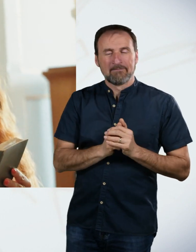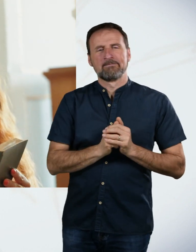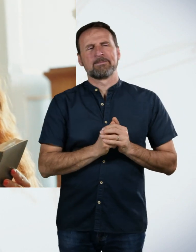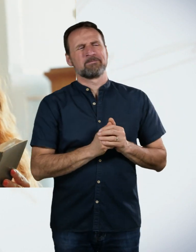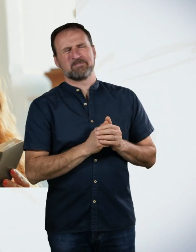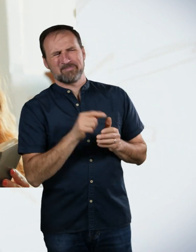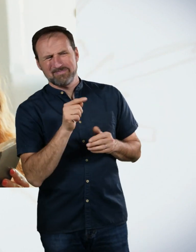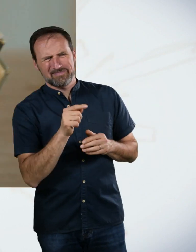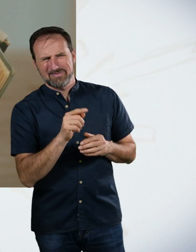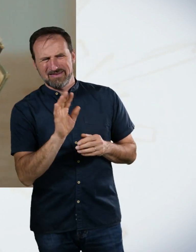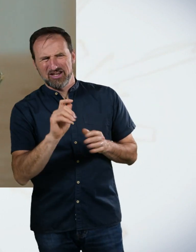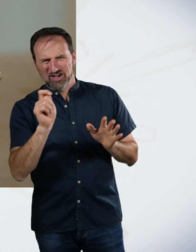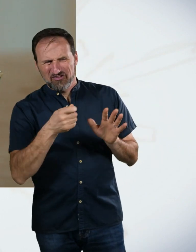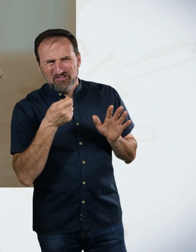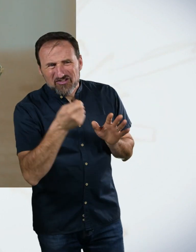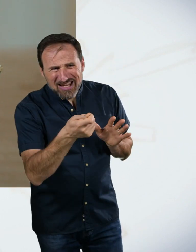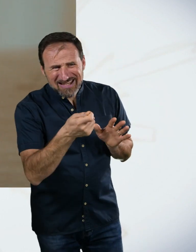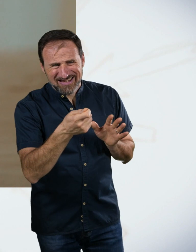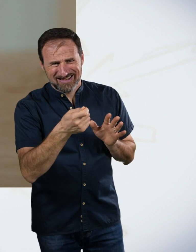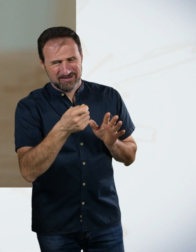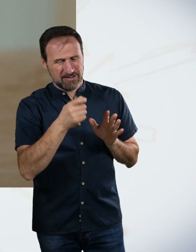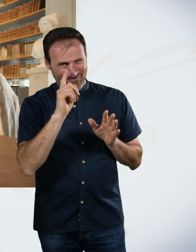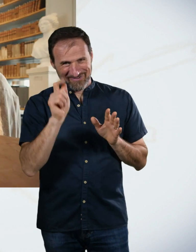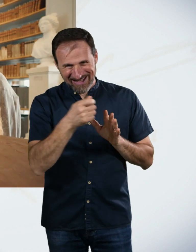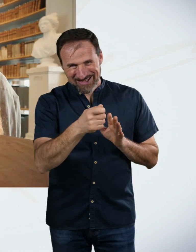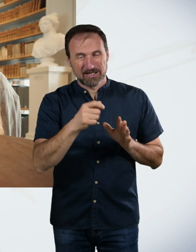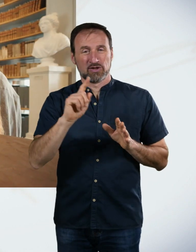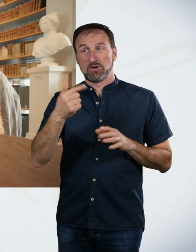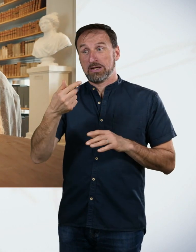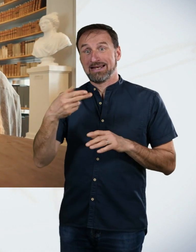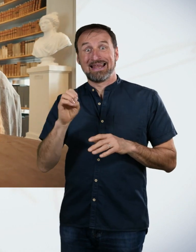zum Theater drängt. T soll statt. Ah, jetzt kommen die Regionen.